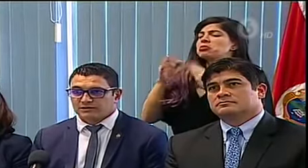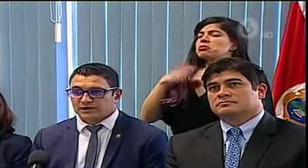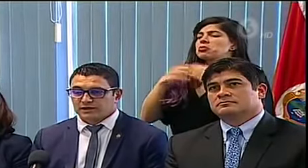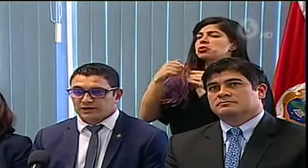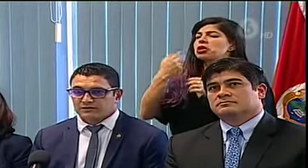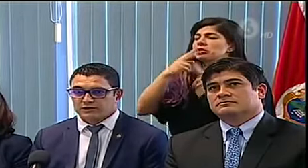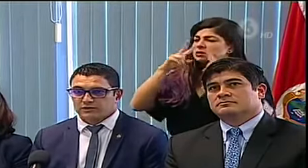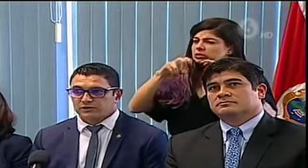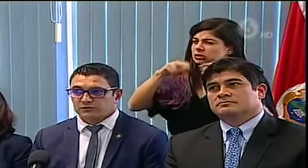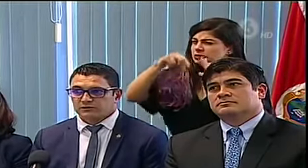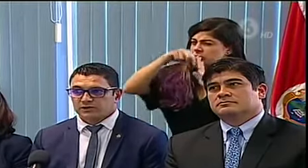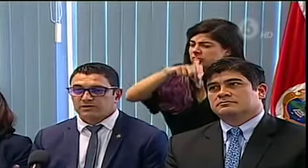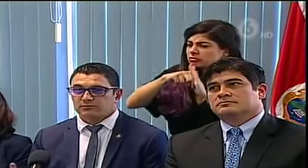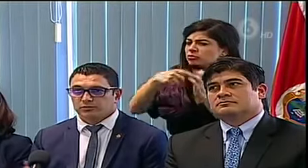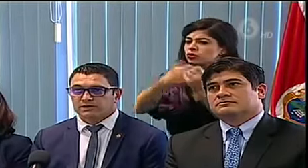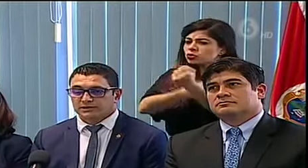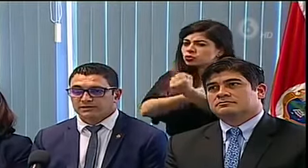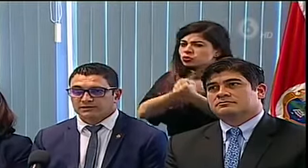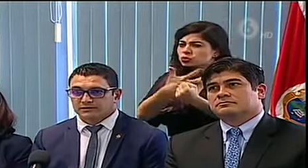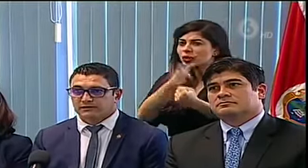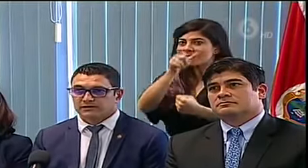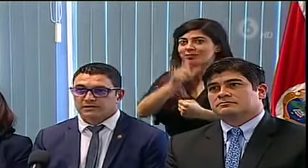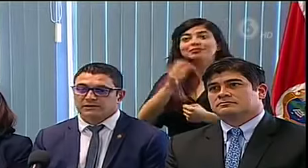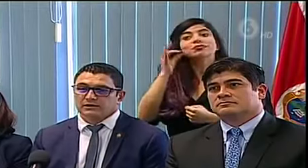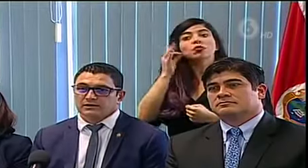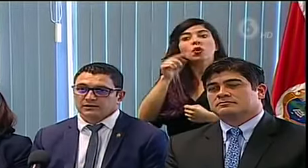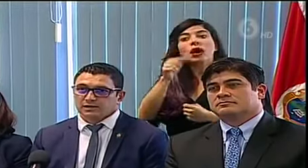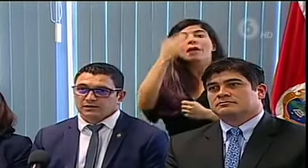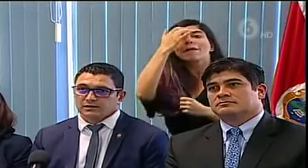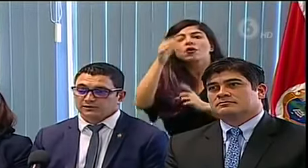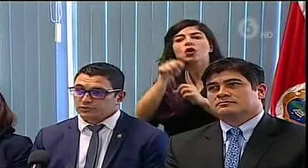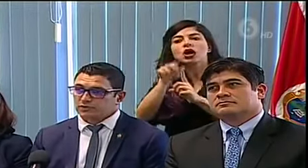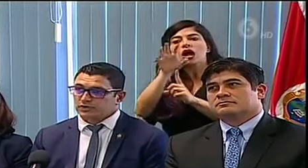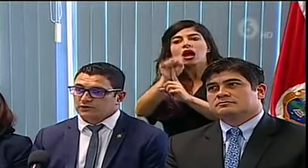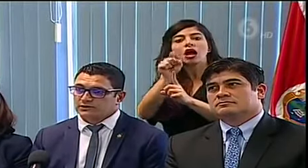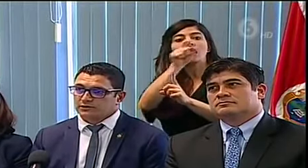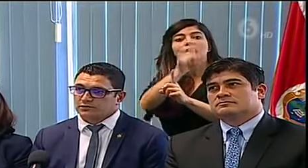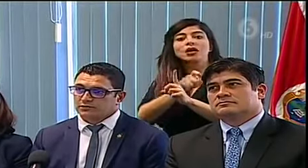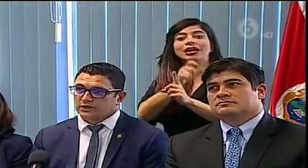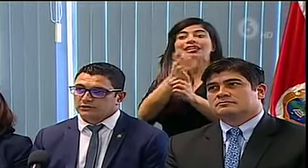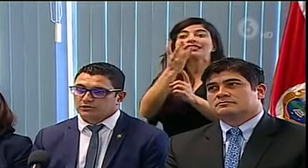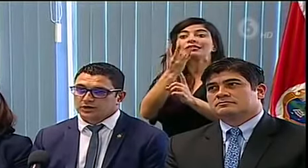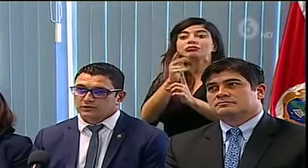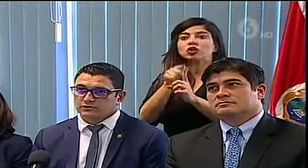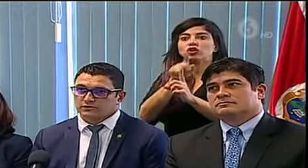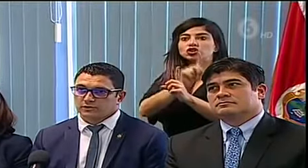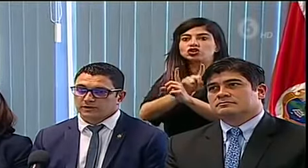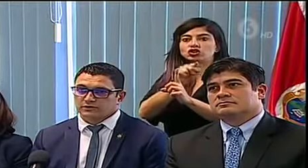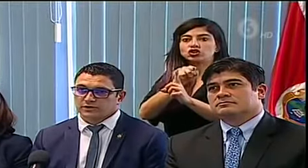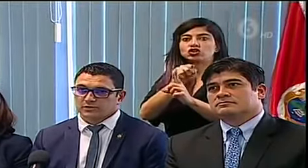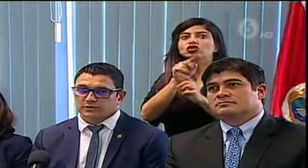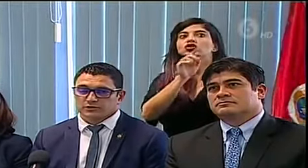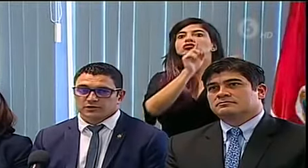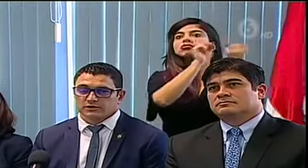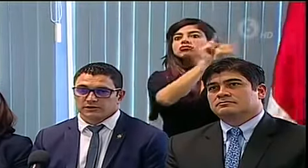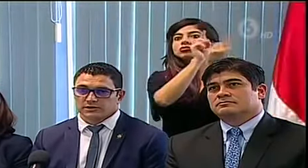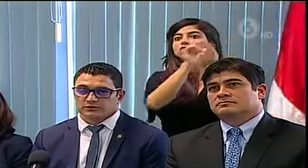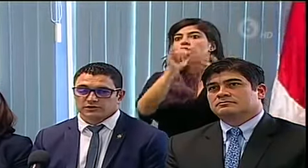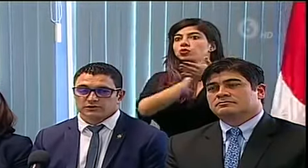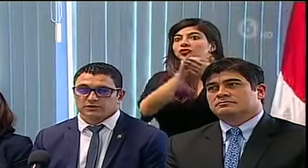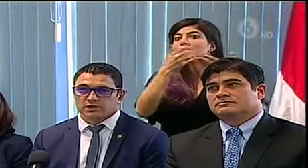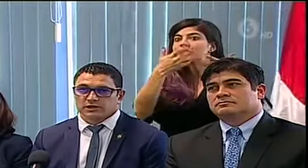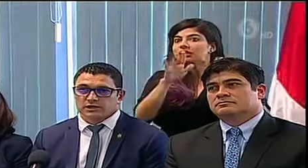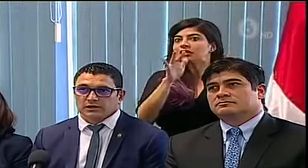toma la muestra a la señora justamente por ese antecedente del esposo de haber estado en contacto con casos confirmados en Nueva York,